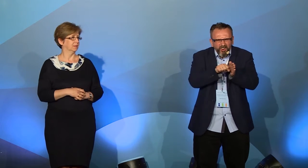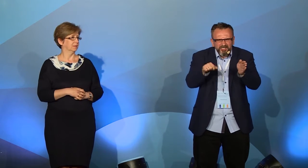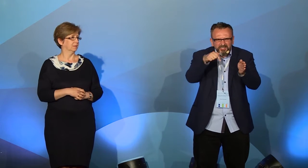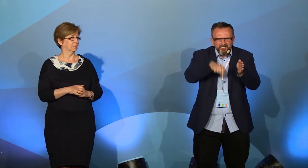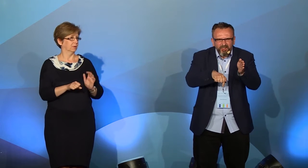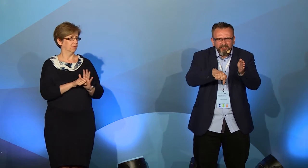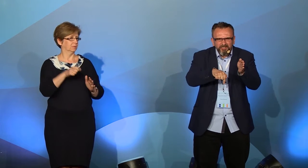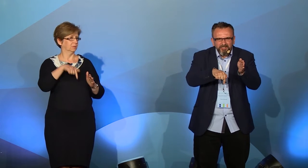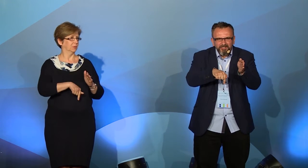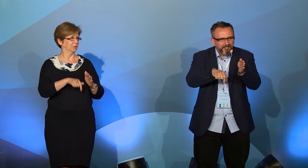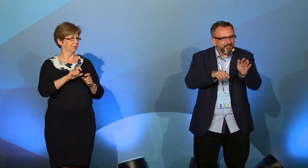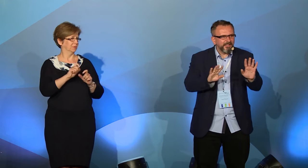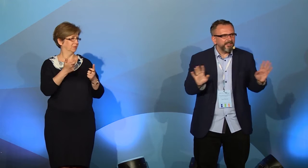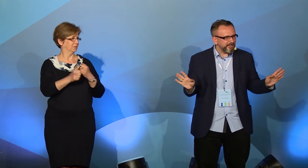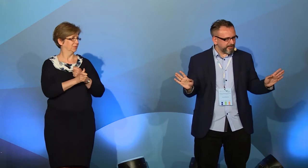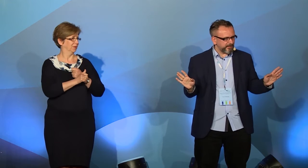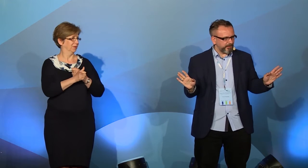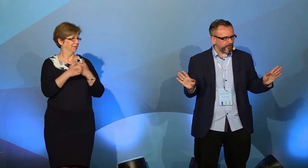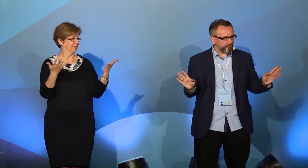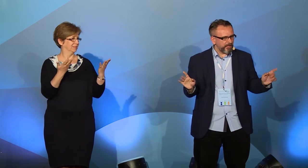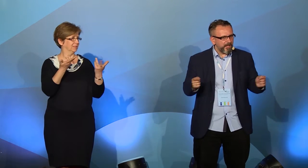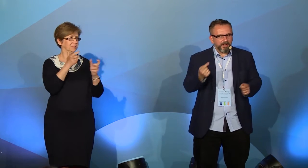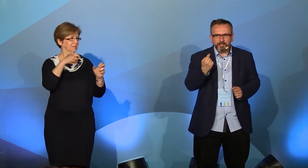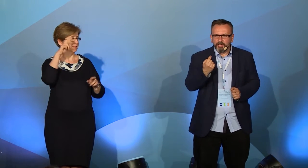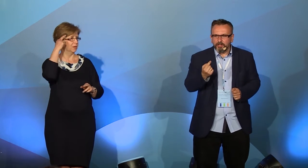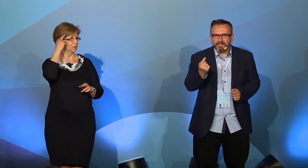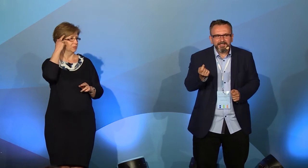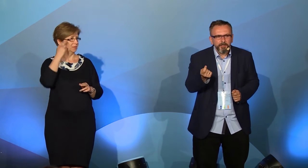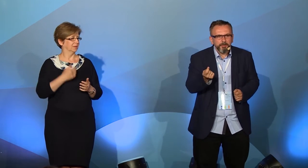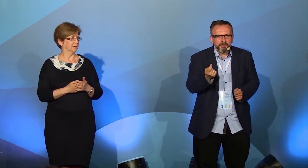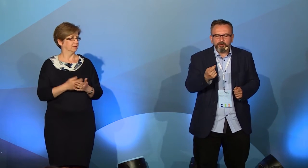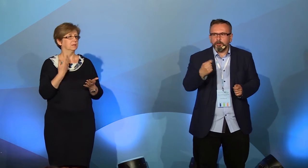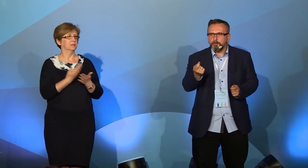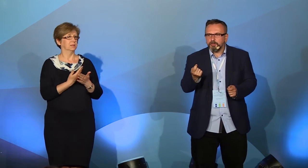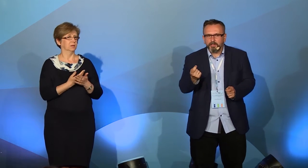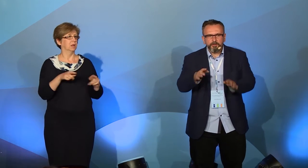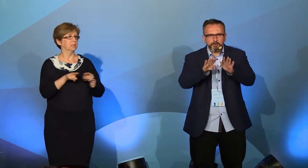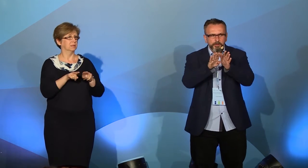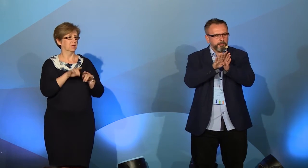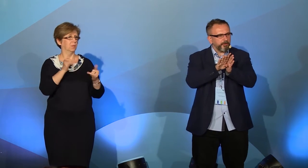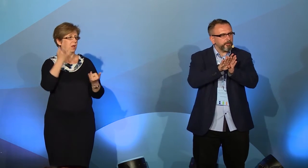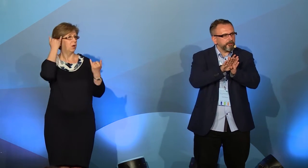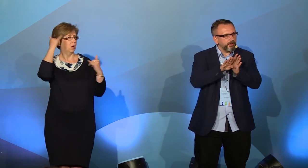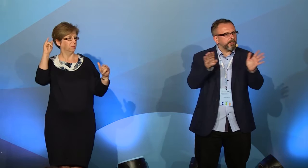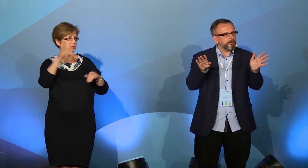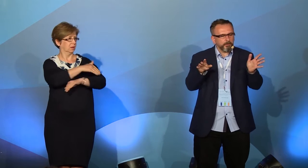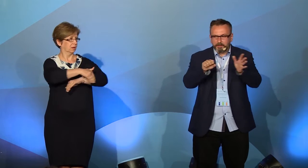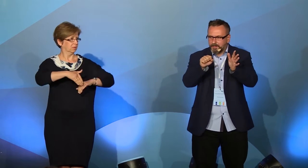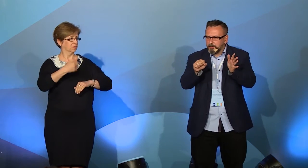od dołu nic nie rozumie. Dlaczego? Tak samo jakby nie zrozumiał obcokrajowiec, któremu Państwo by chcieli gestami